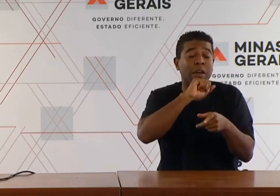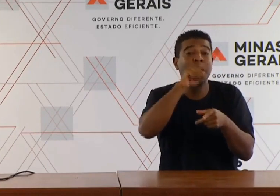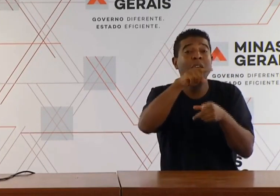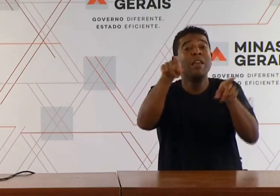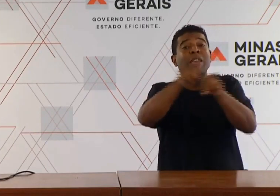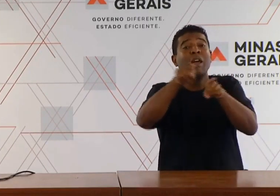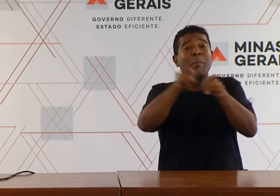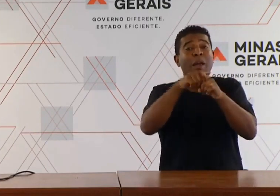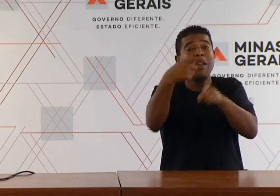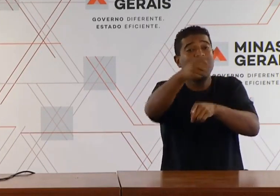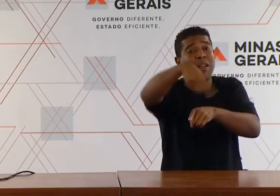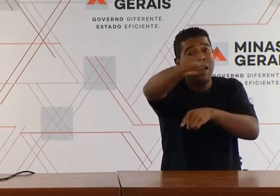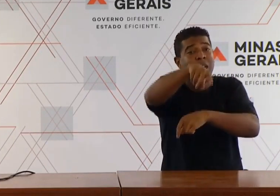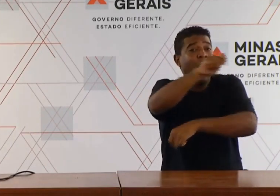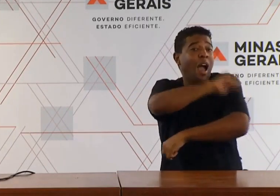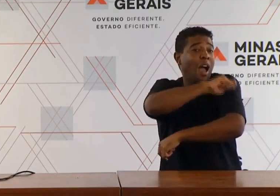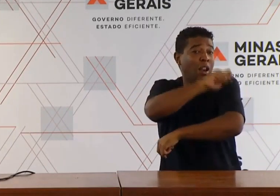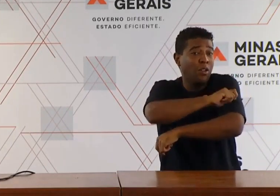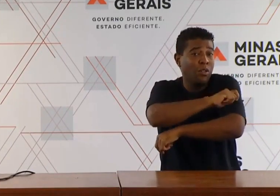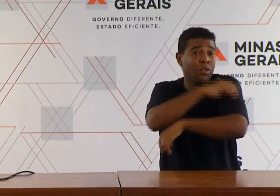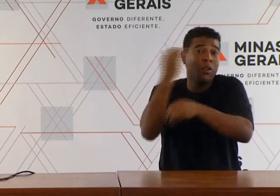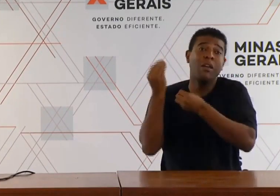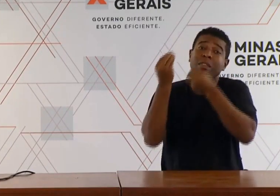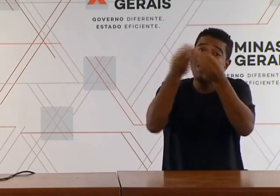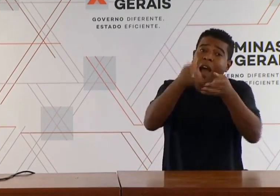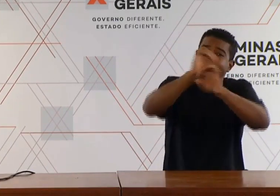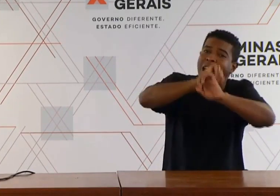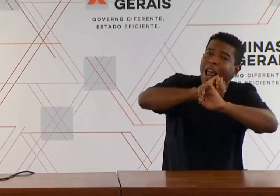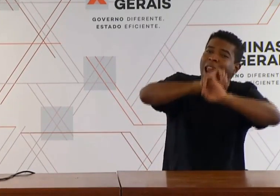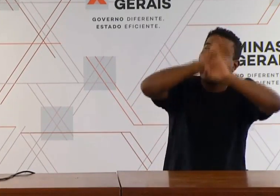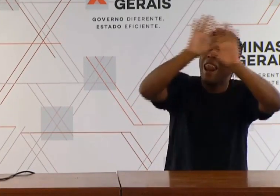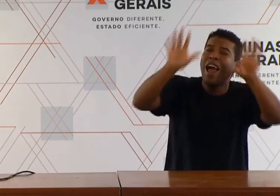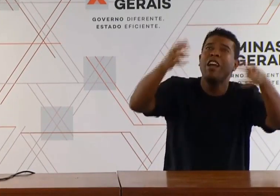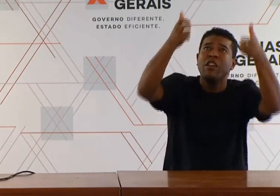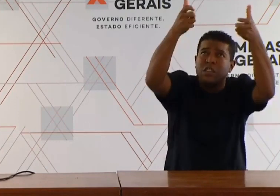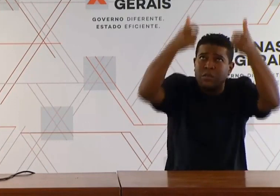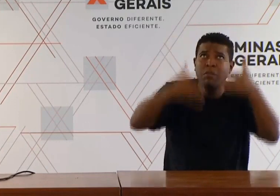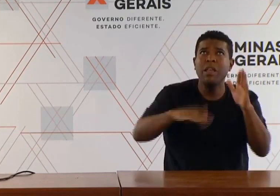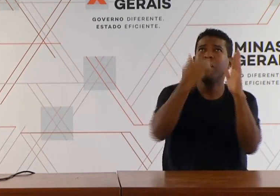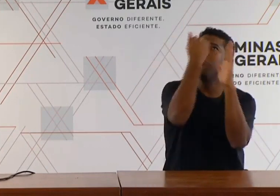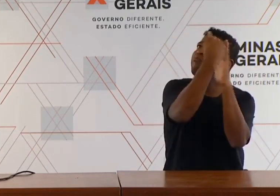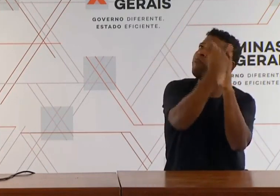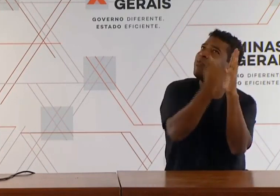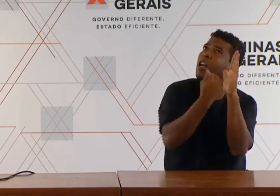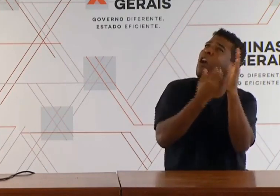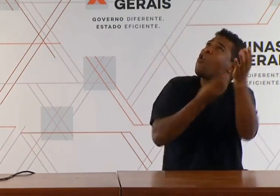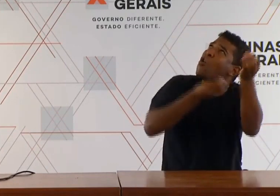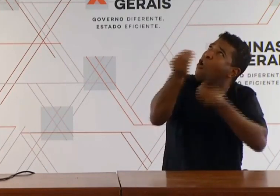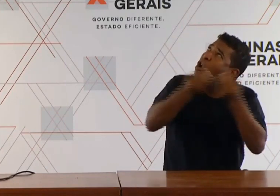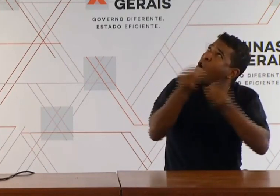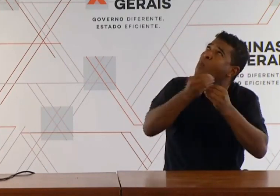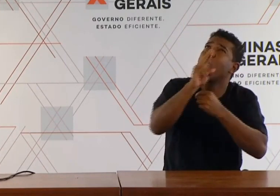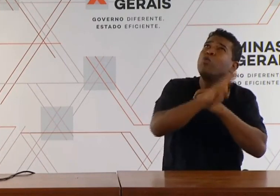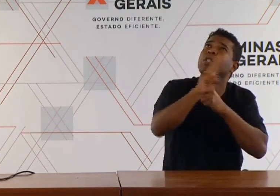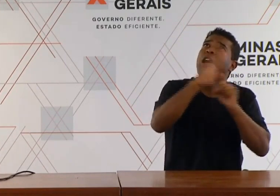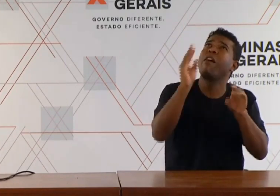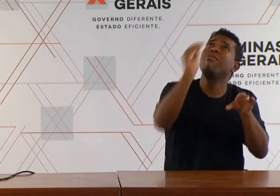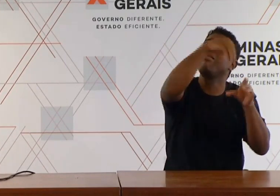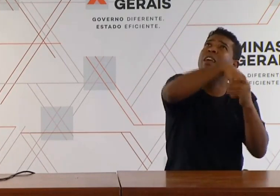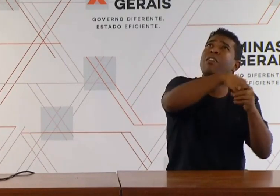cuidadoso, trazendo esclarecimentos para fazer uso dessas ferramentas de uma forma fácil. A gente precisa